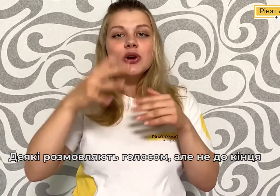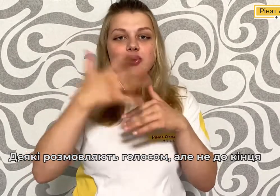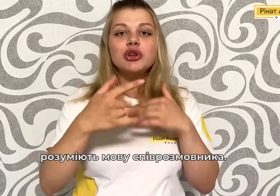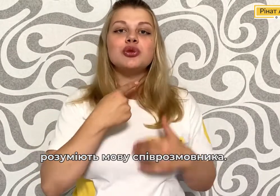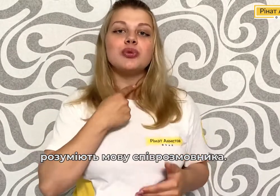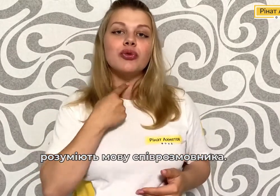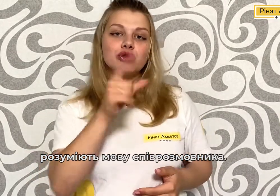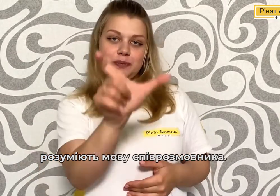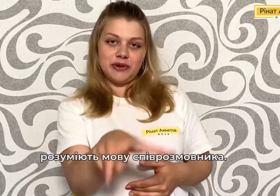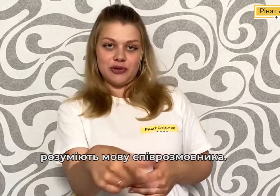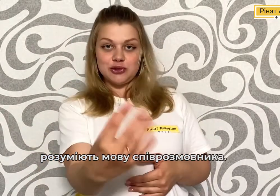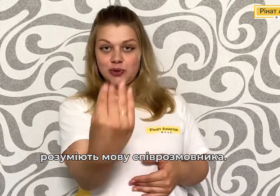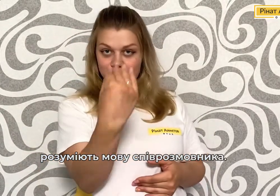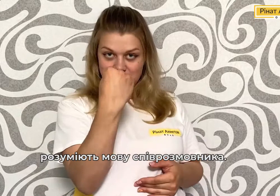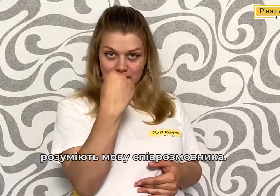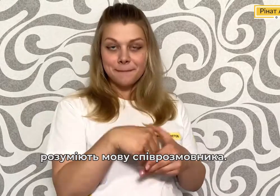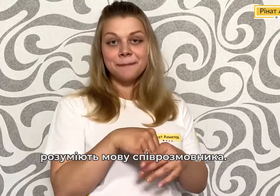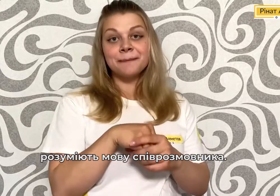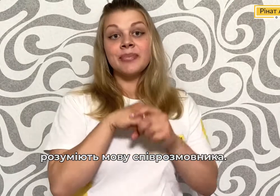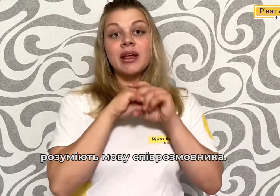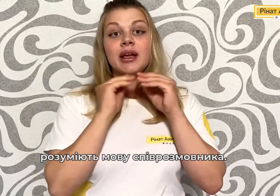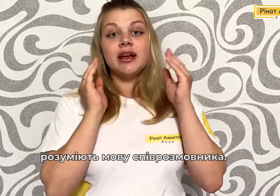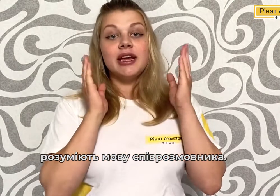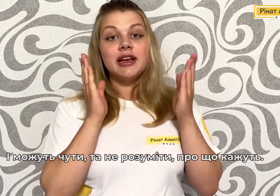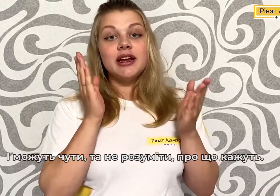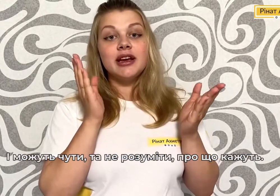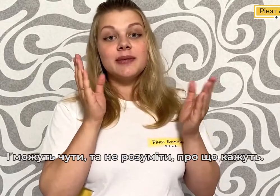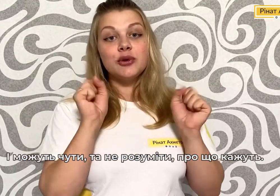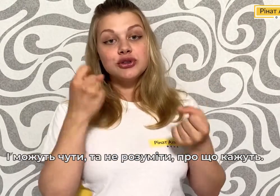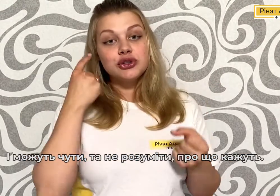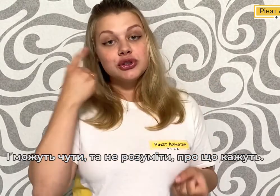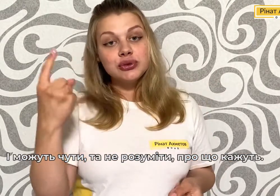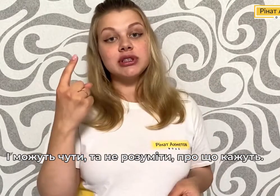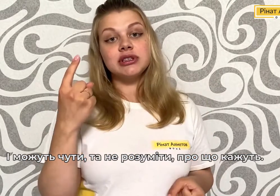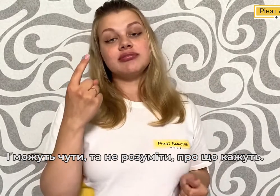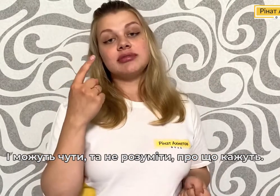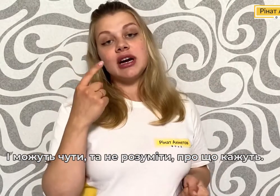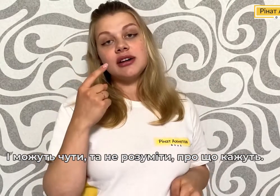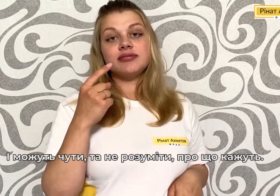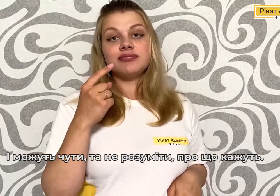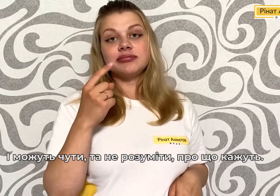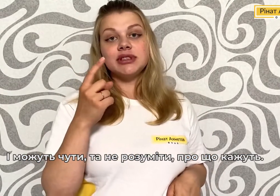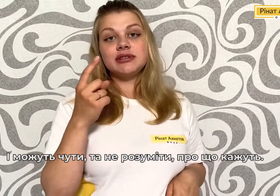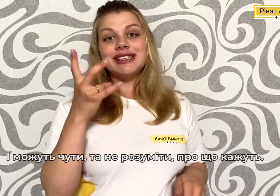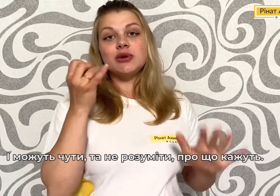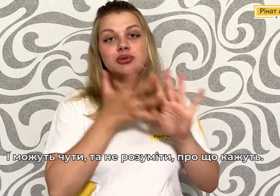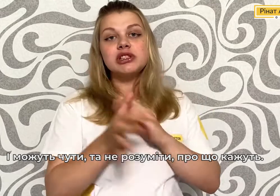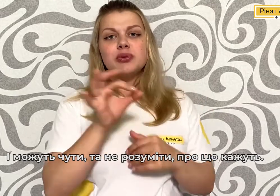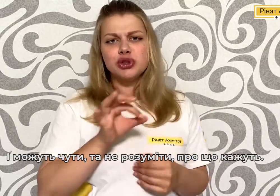розуміють мову співрозмовника І можуть чути та не розуміти, про